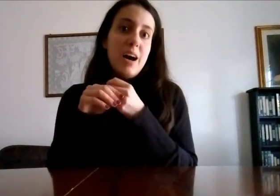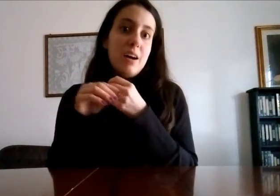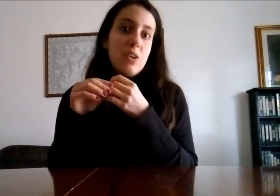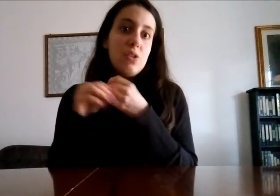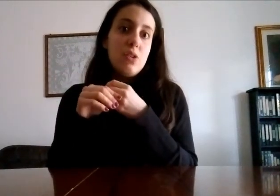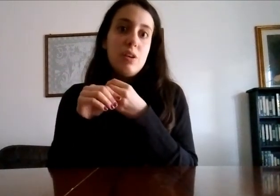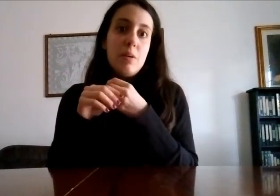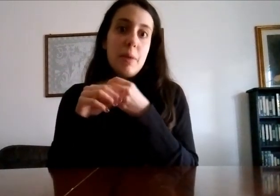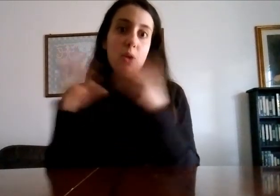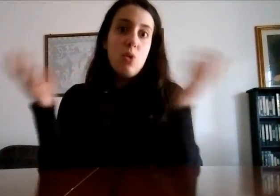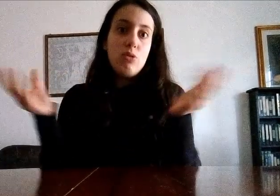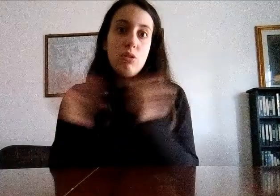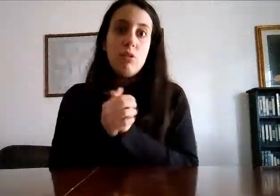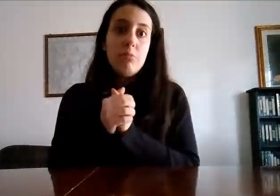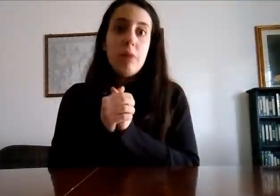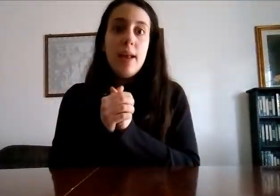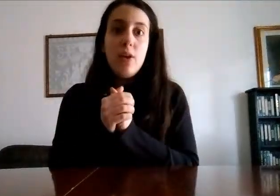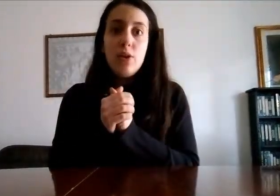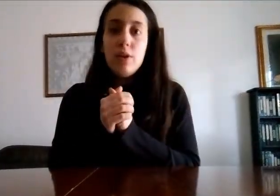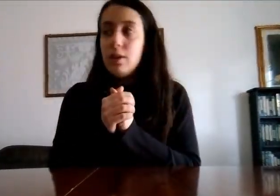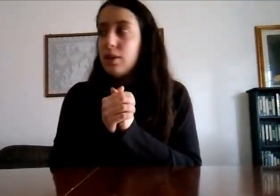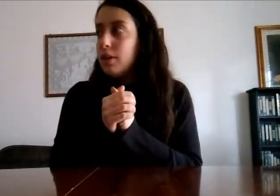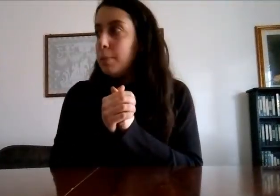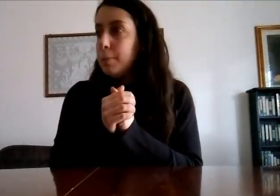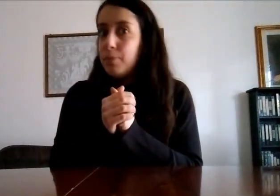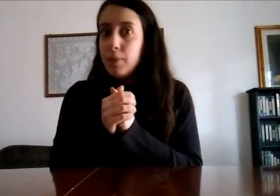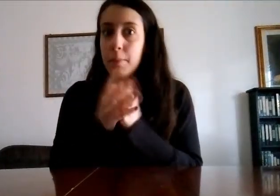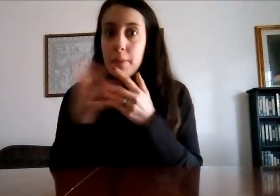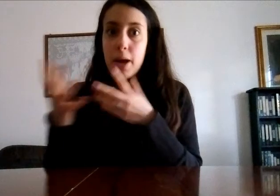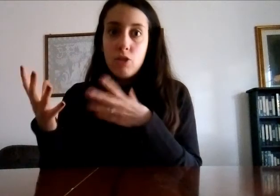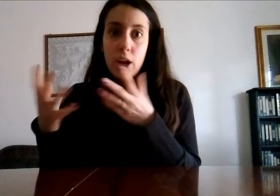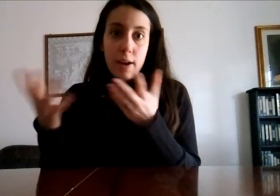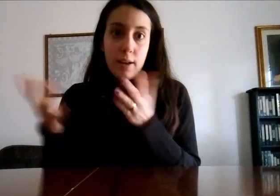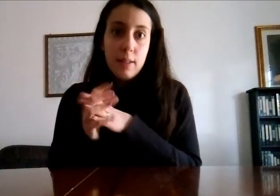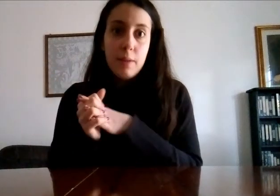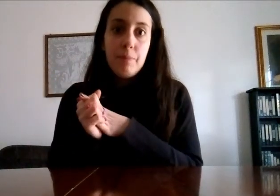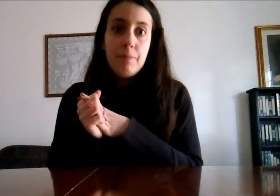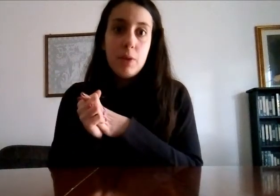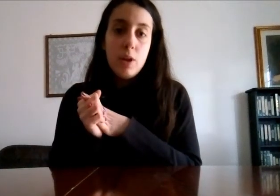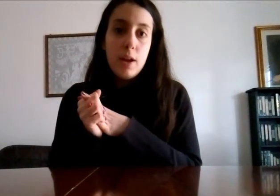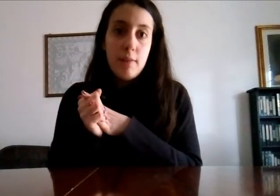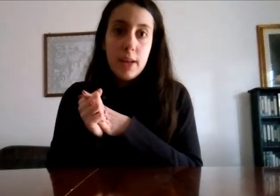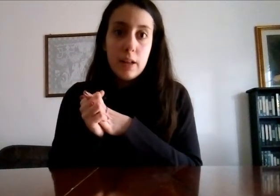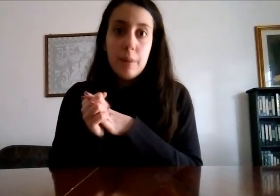bianco peloso bello mi piace la razza devo dire la verità